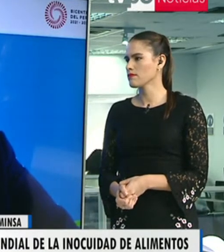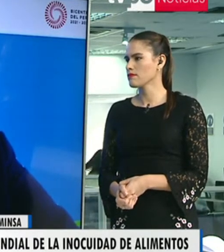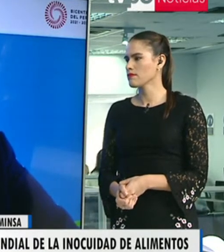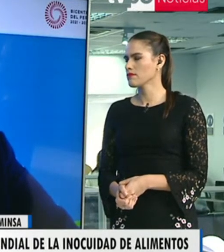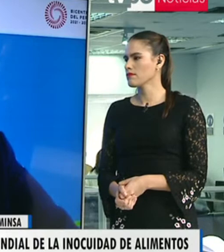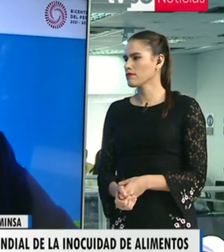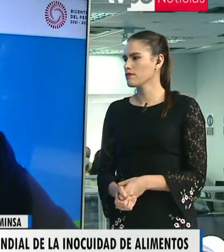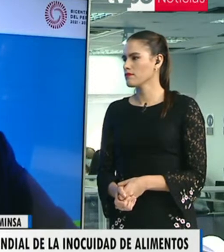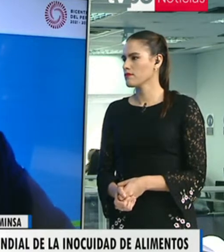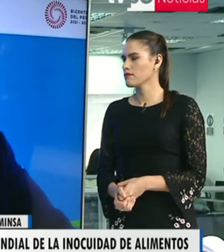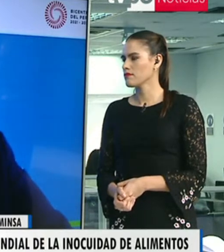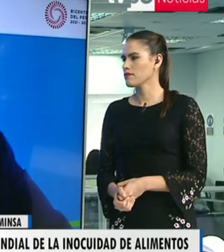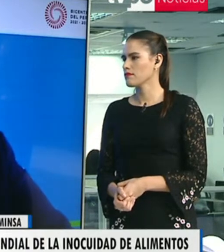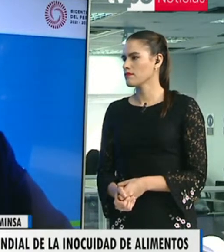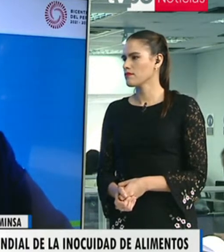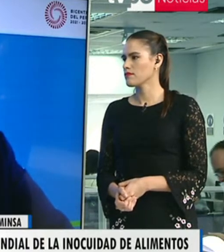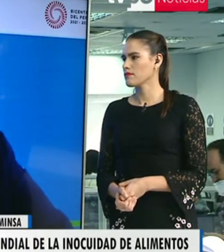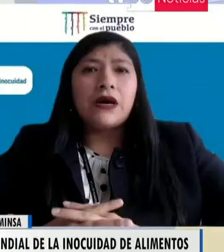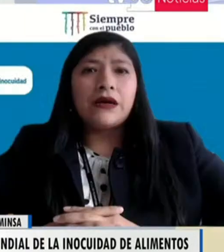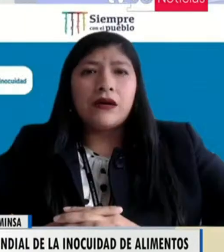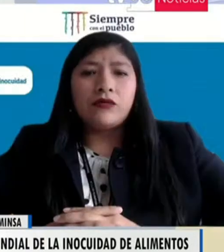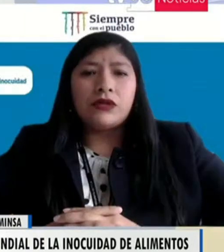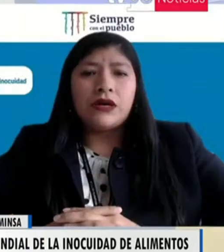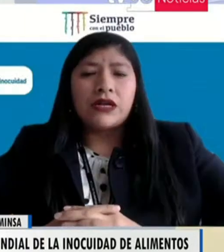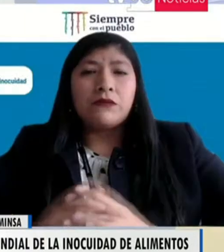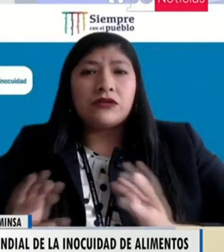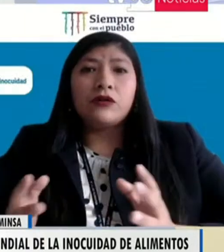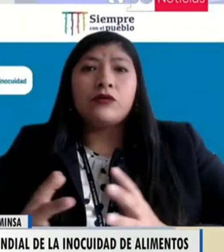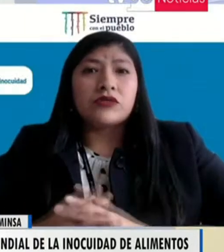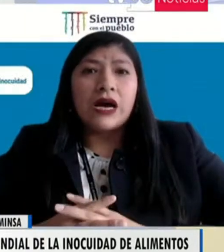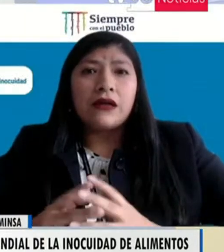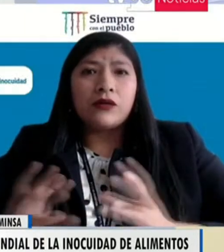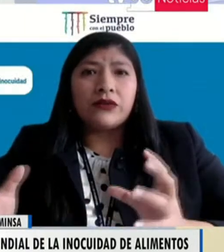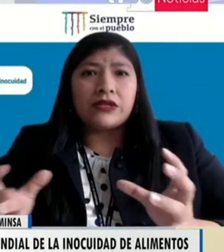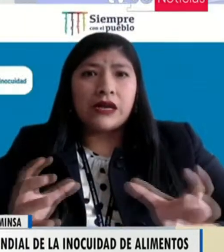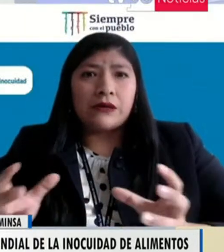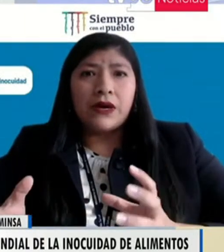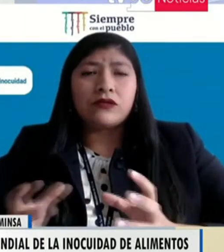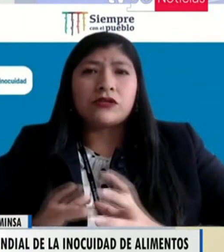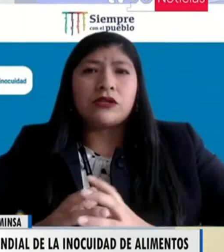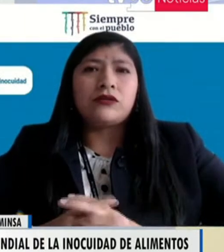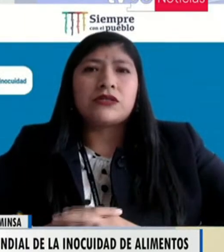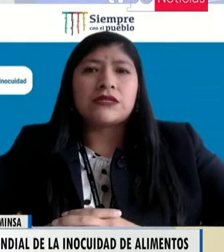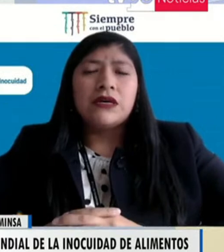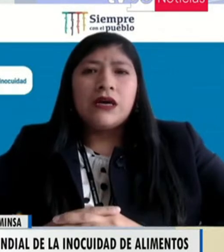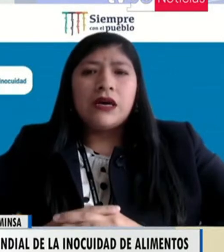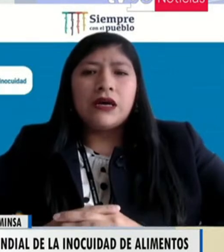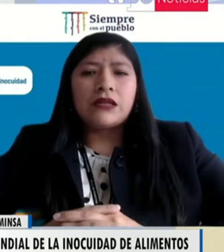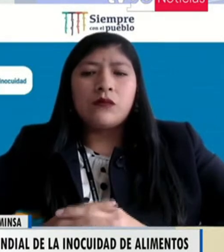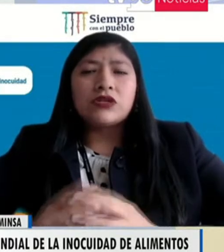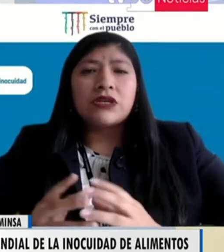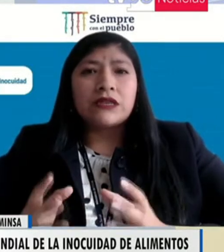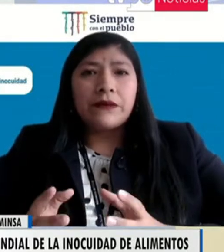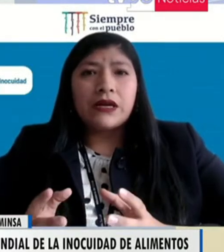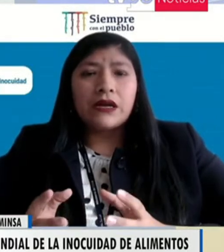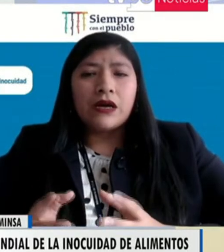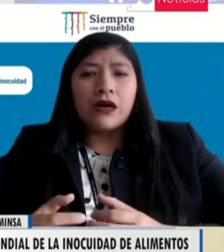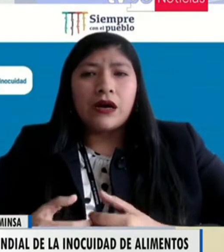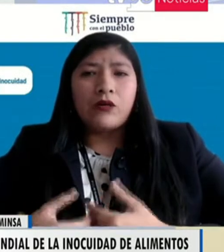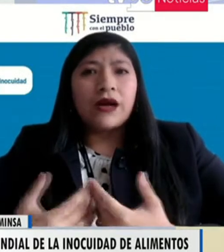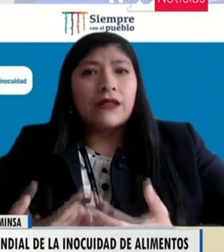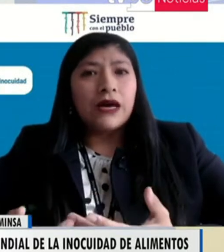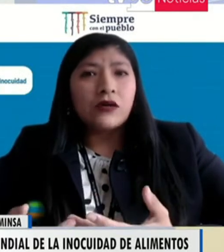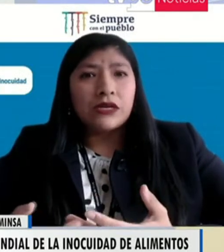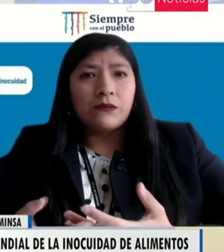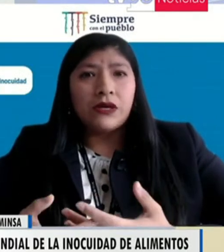intoxicaciones. Esto se llama una transmisión cruzada, ¿no?, entre alimentos. Entonces, tenemos que saber